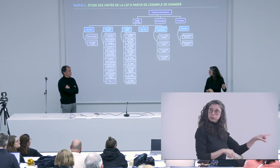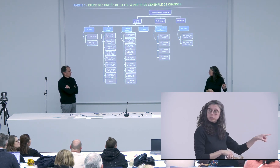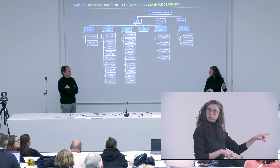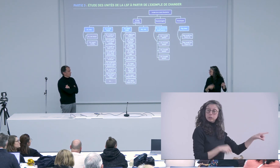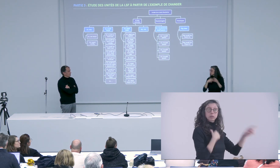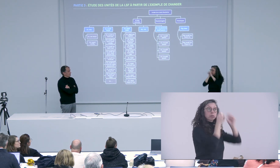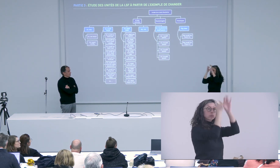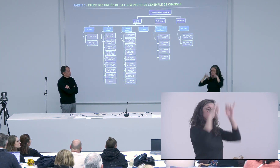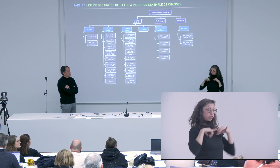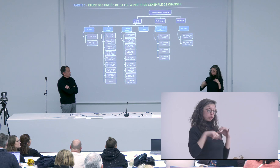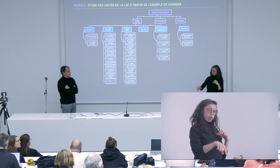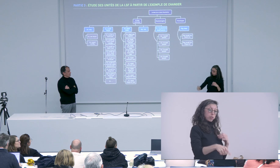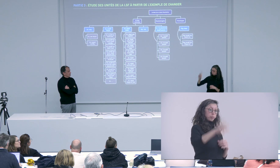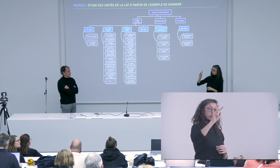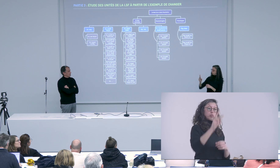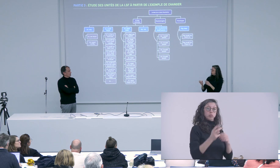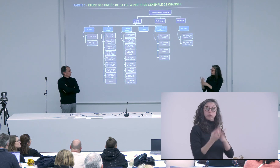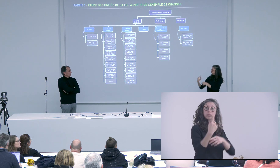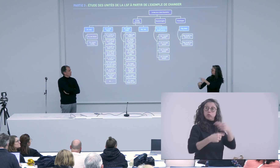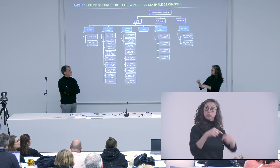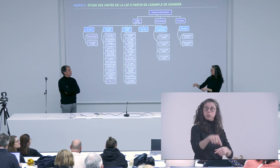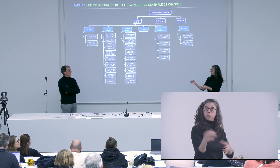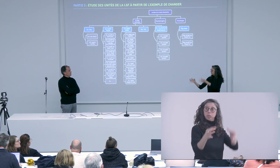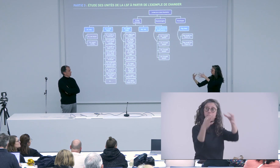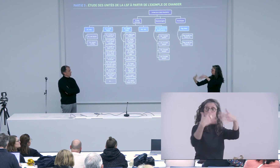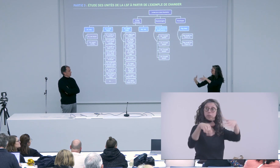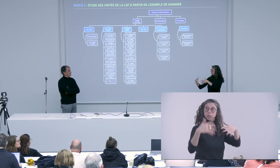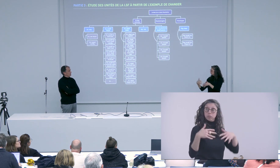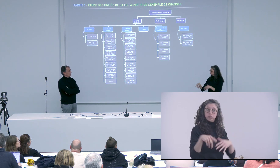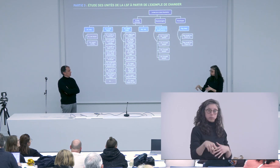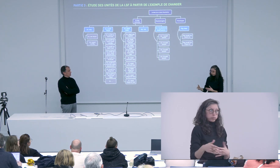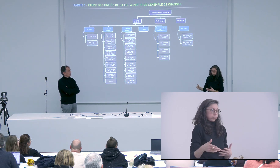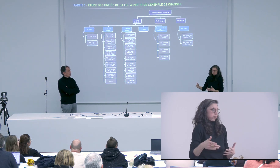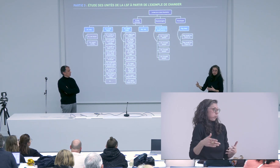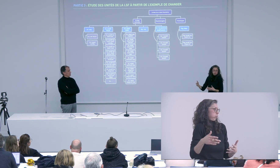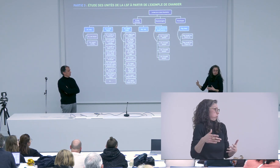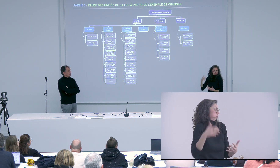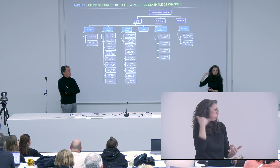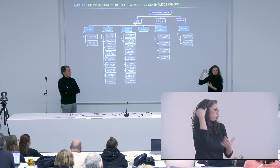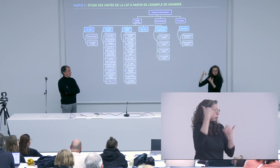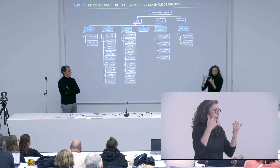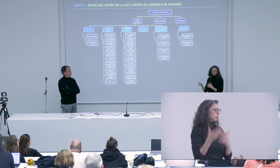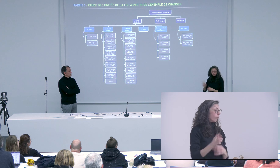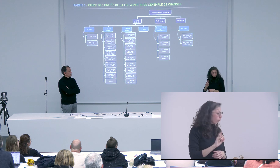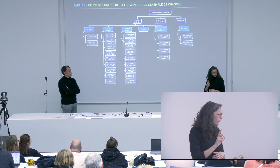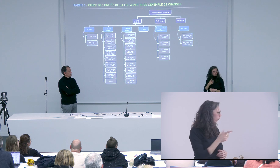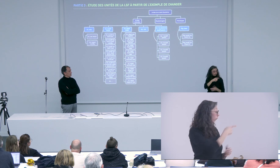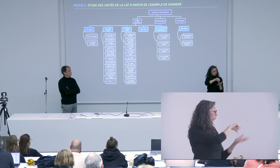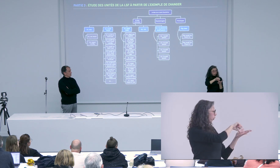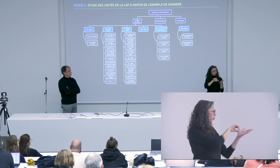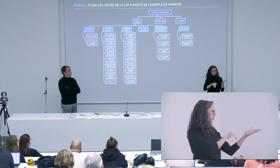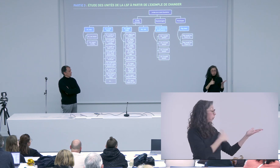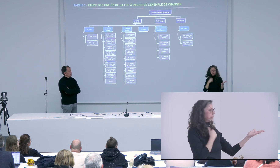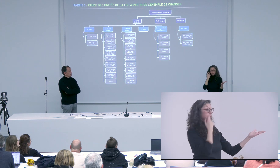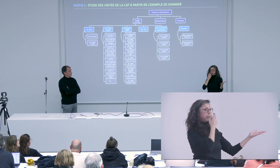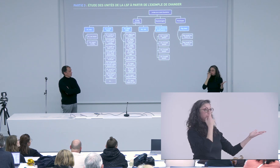'il y eu des créations lexicales très très prolifiques chez Bruno Moncel donc il y avait déjà pas mal de